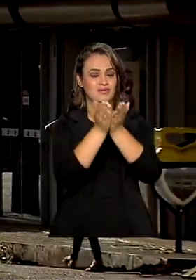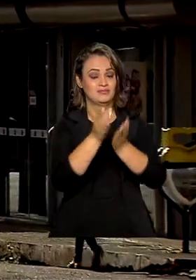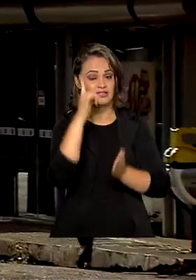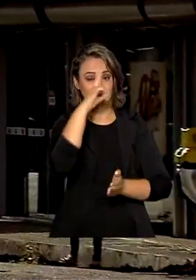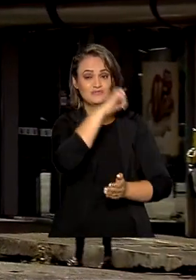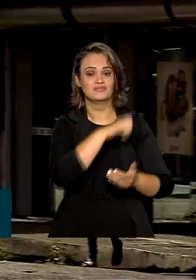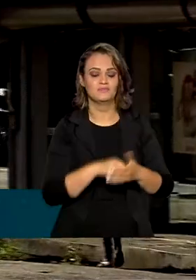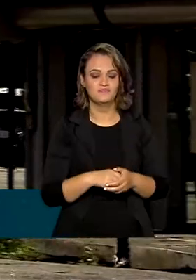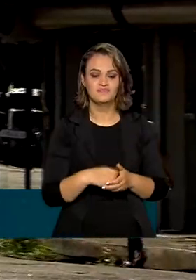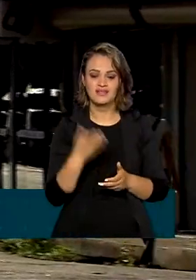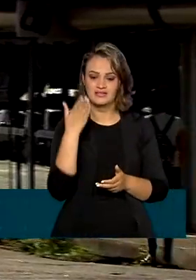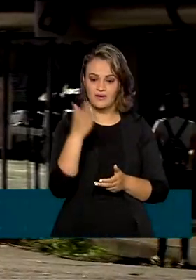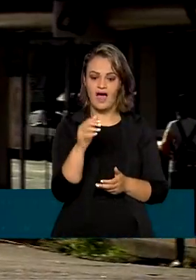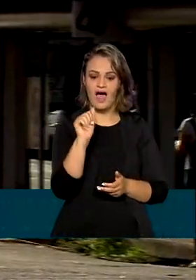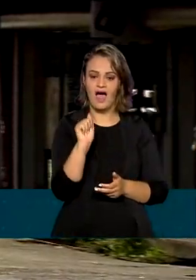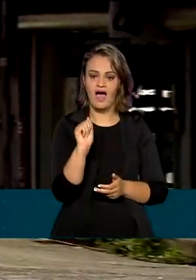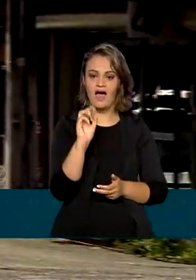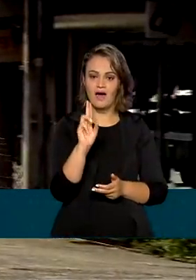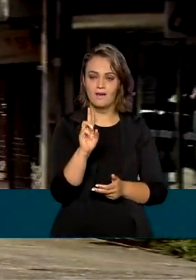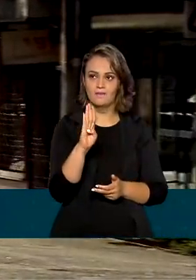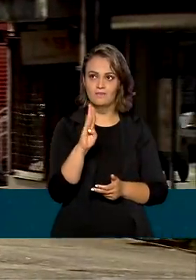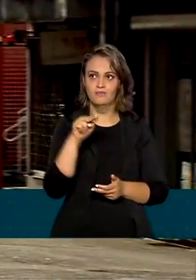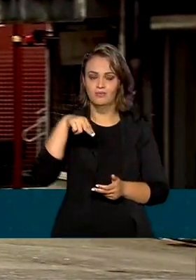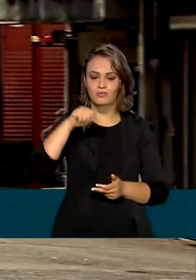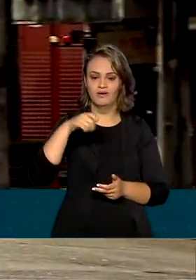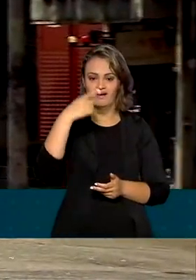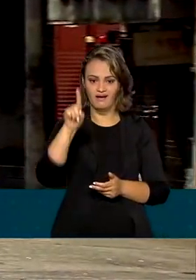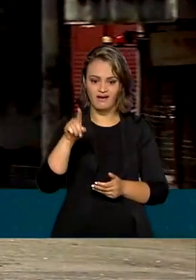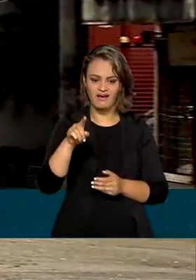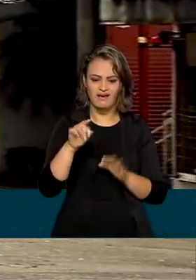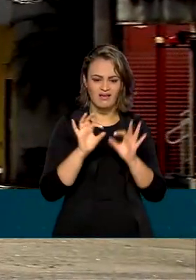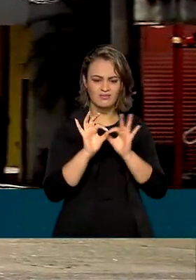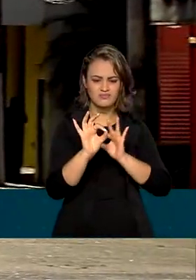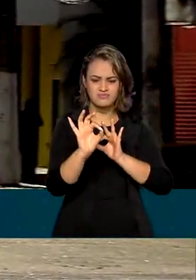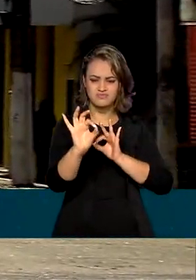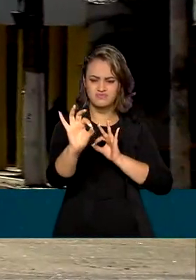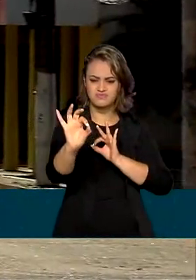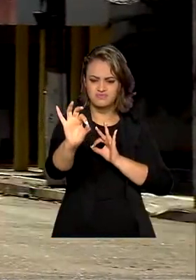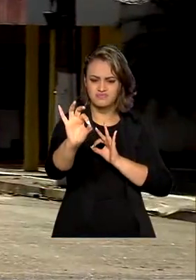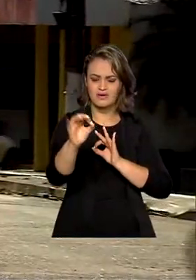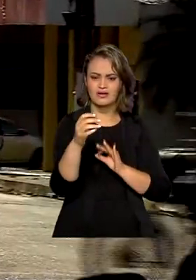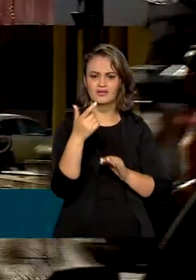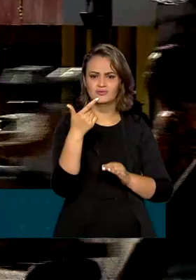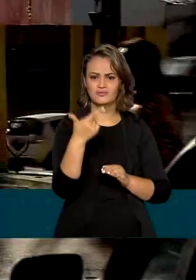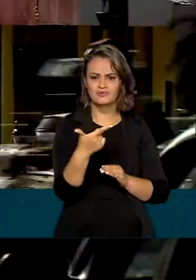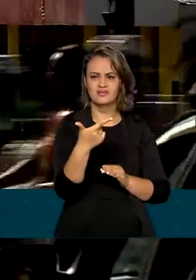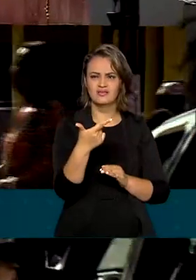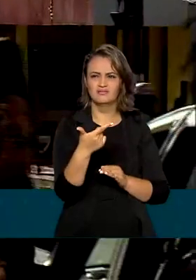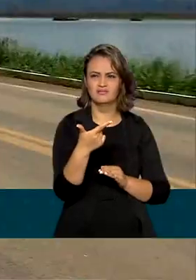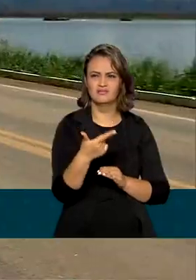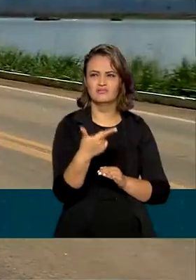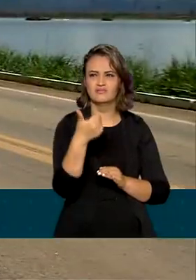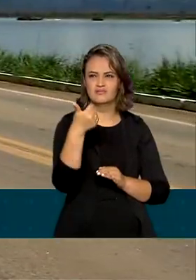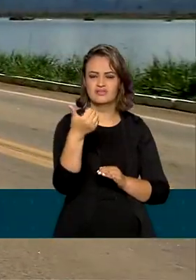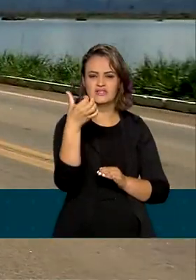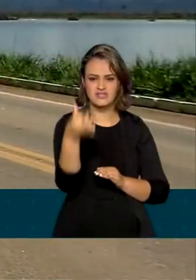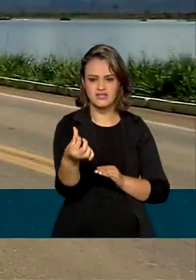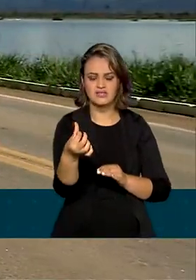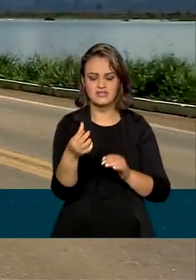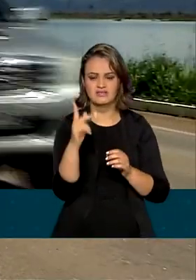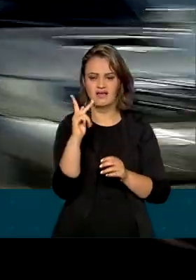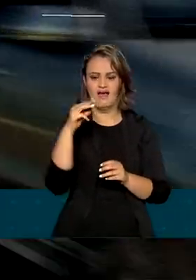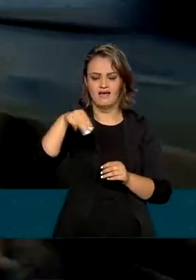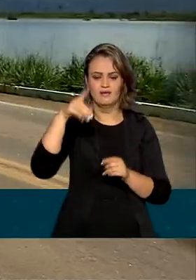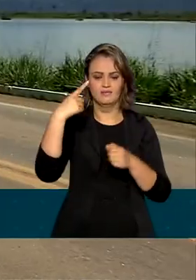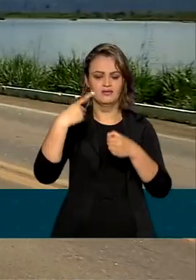Abunã é um distrito com 1.600 habitantes, distante 216 quilômetros de Porto Velho, às margens do